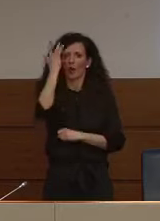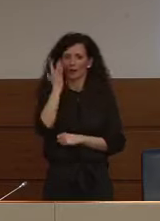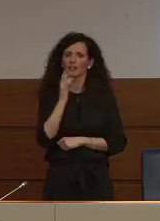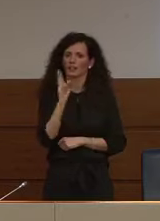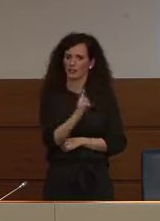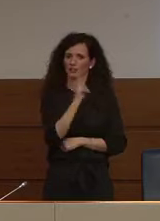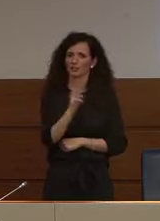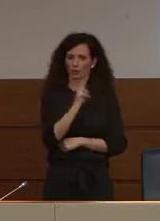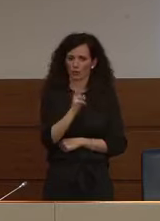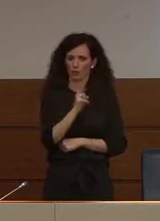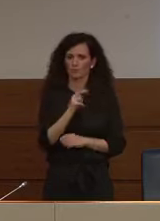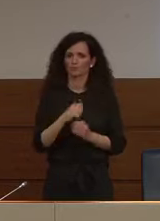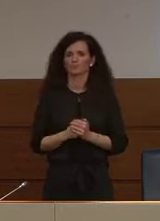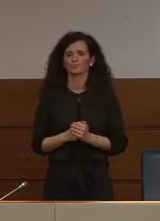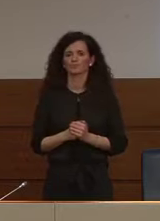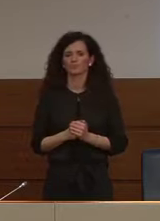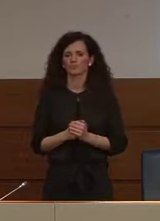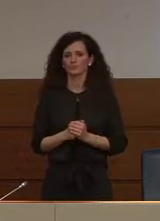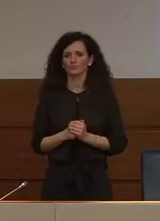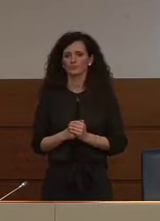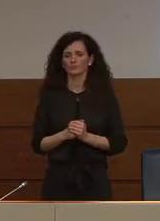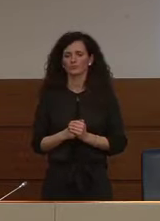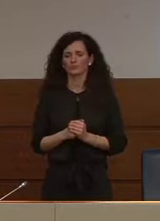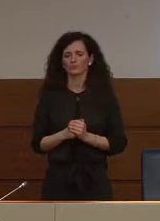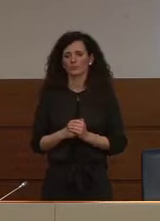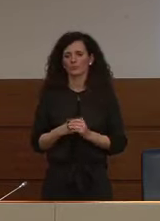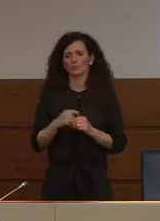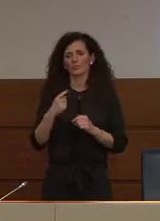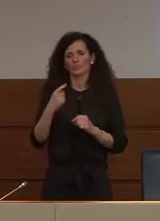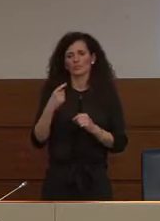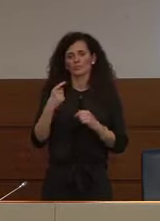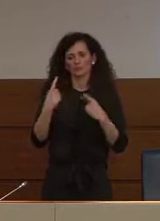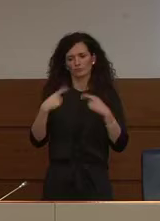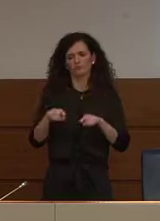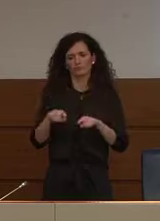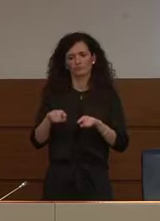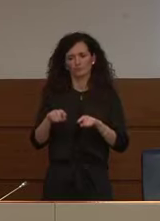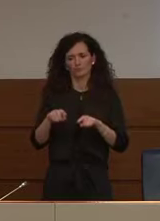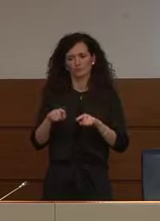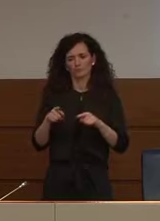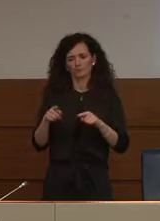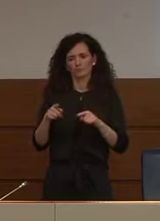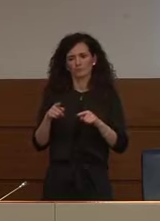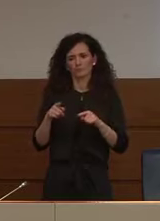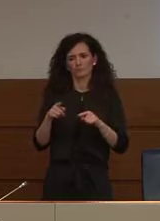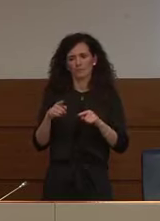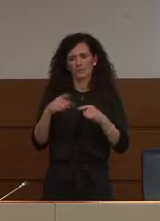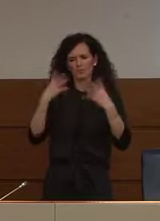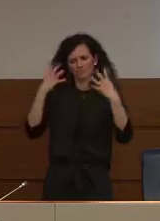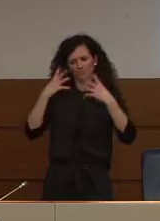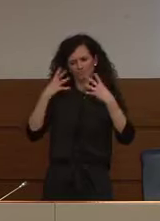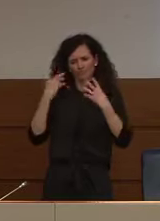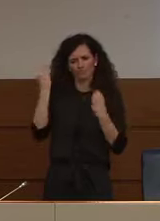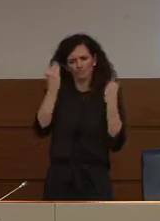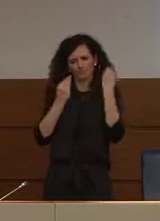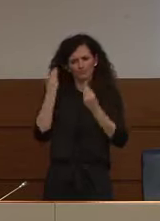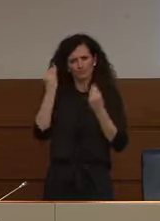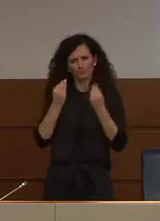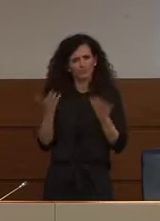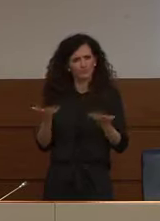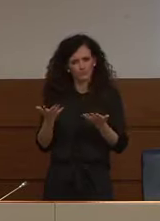stata la logica anche che ha condotto alla decisione che altri adesso